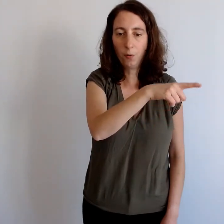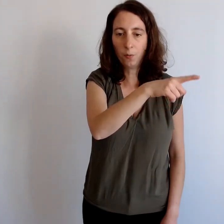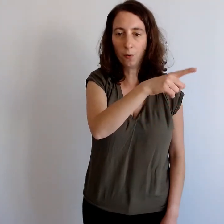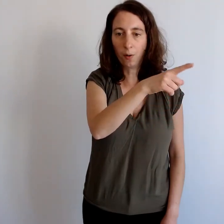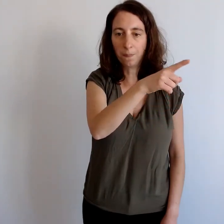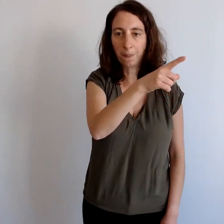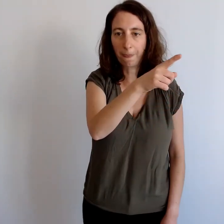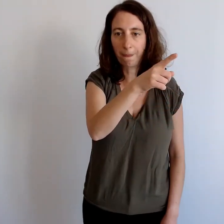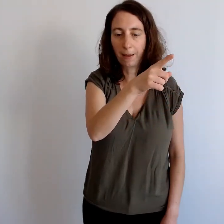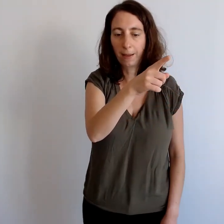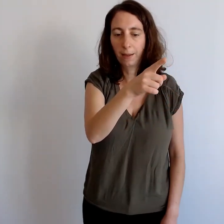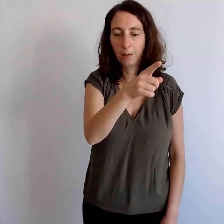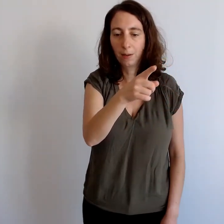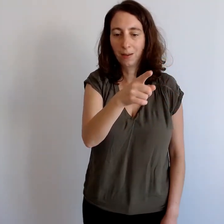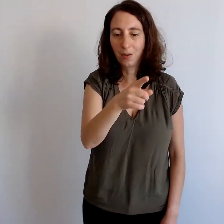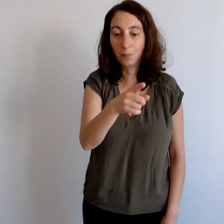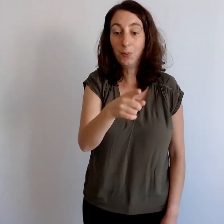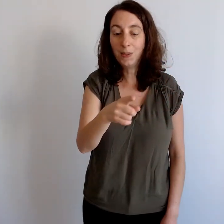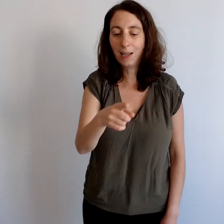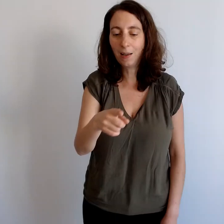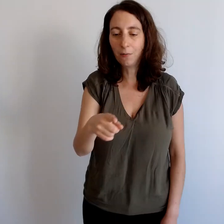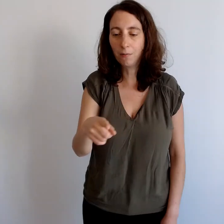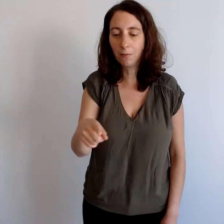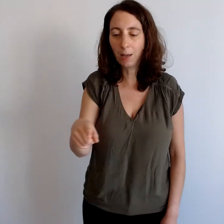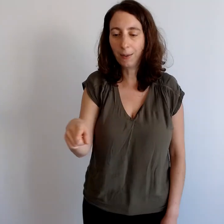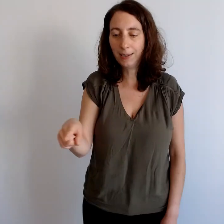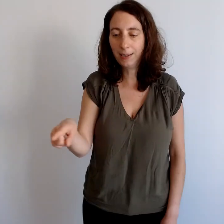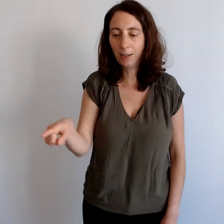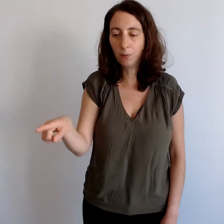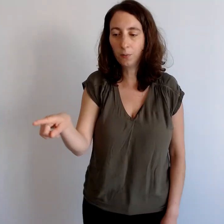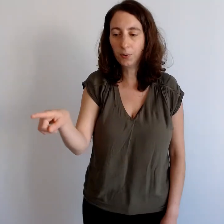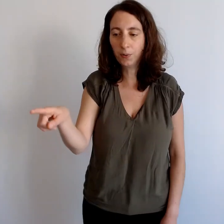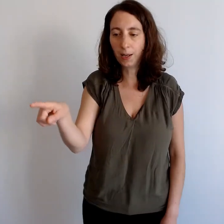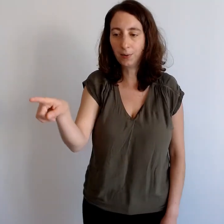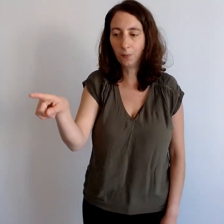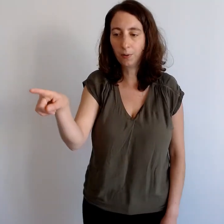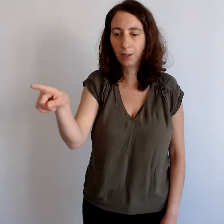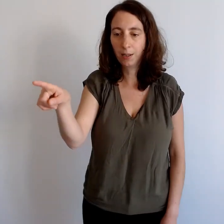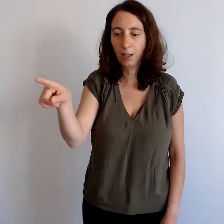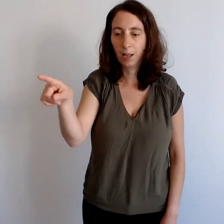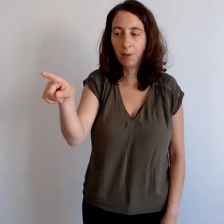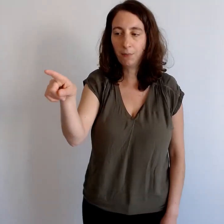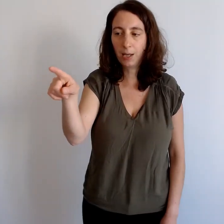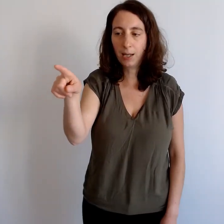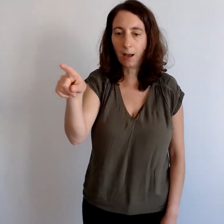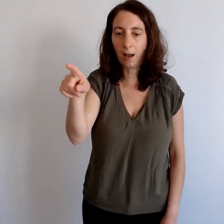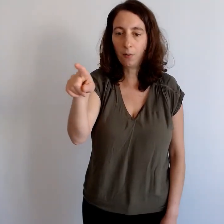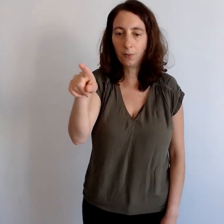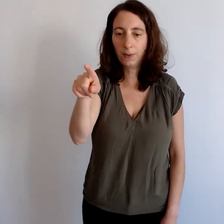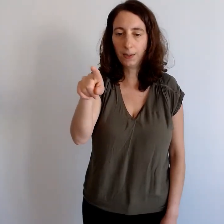booster vos capacités de concentration, eh bien, vous allez ralentir